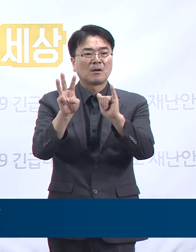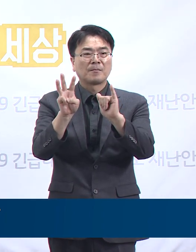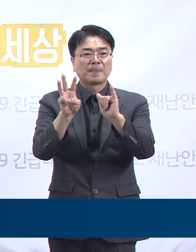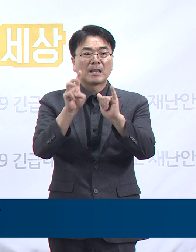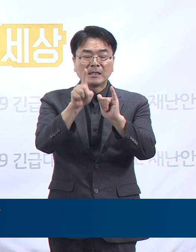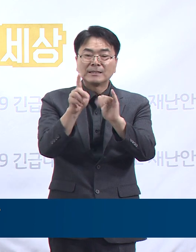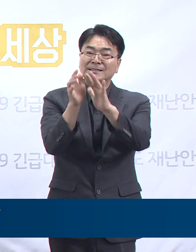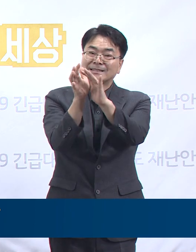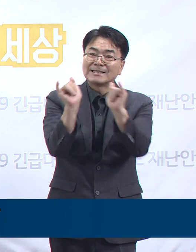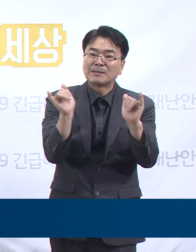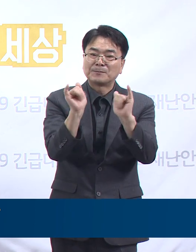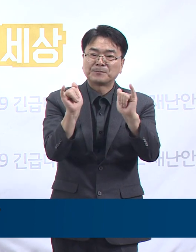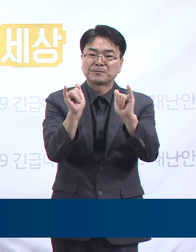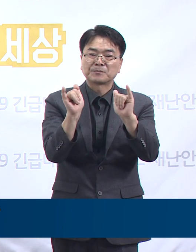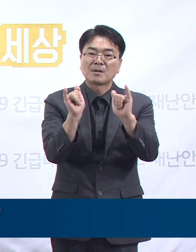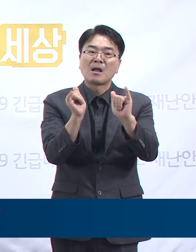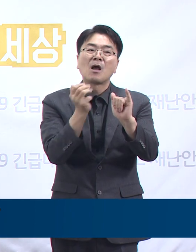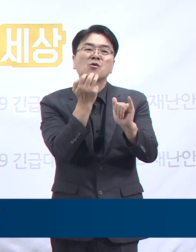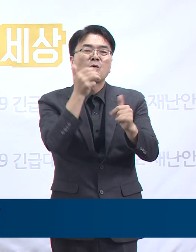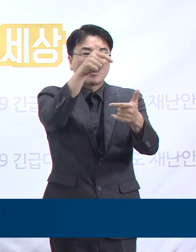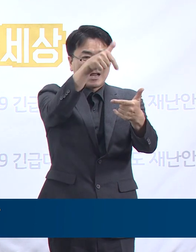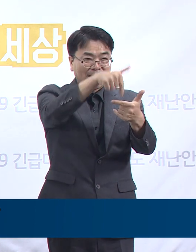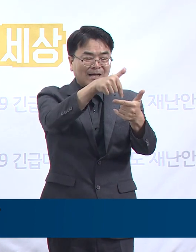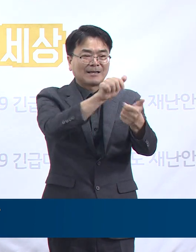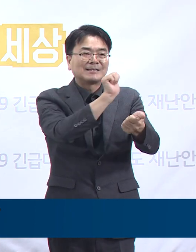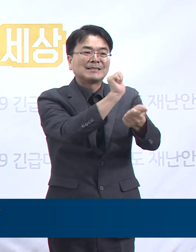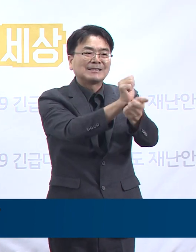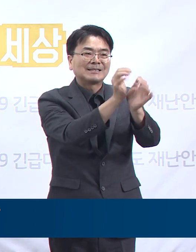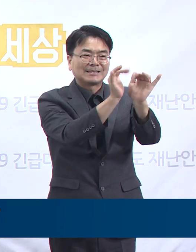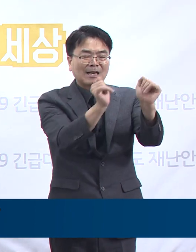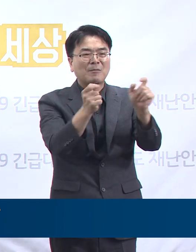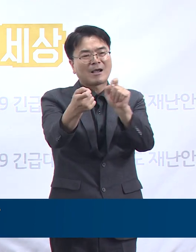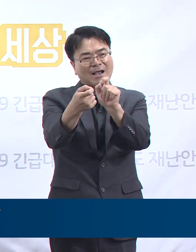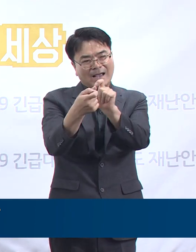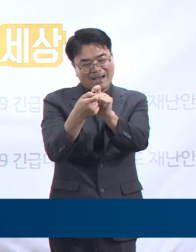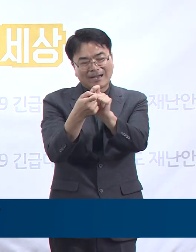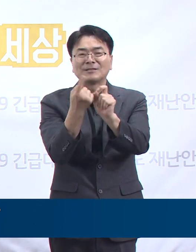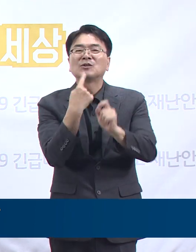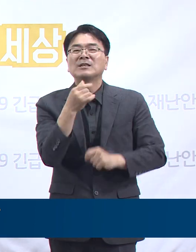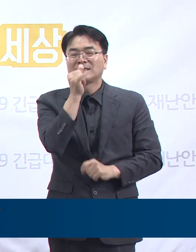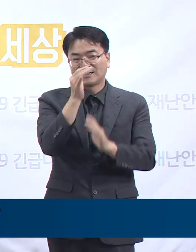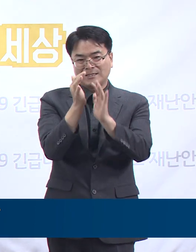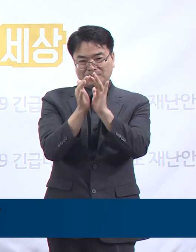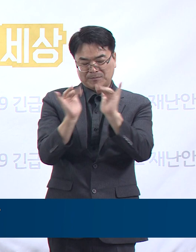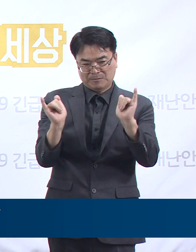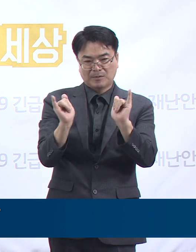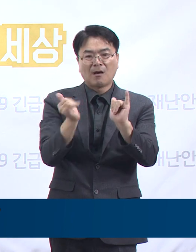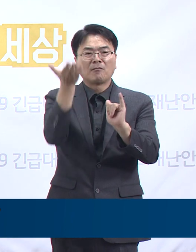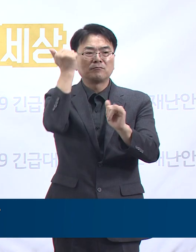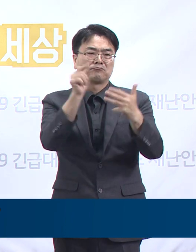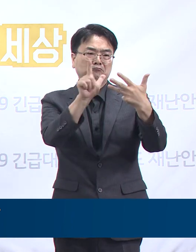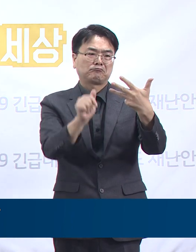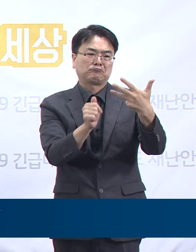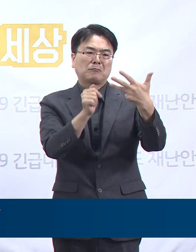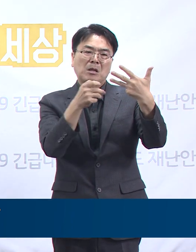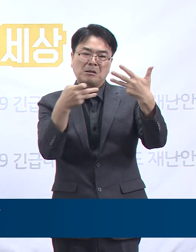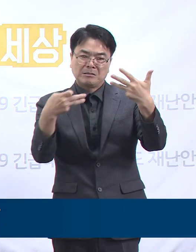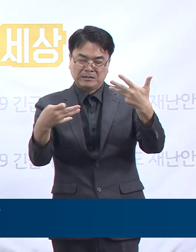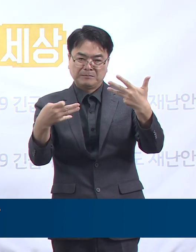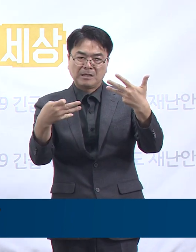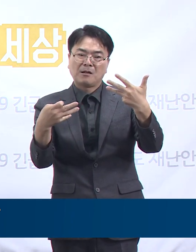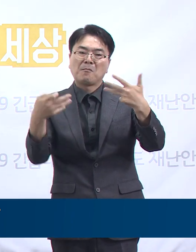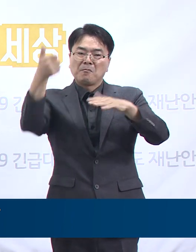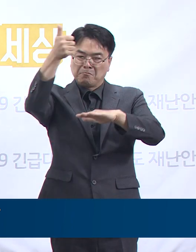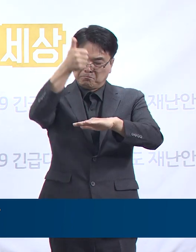확진자는 서울 강남 확진자의 접촉자들로 8월 17일부터 격리 중이었으며 8월 14일